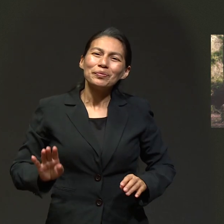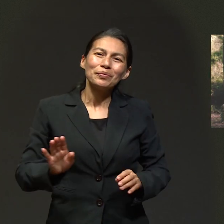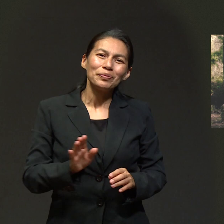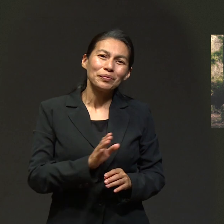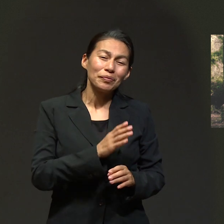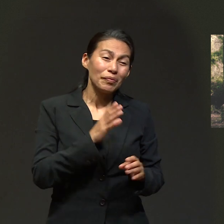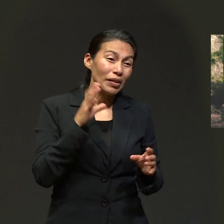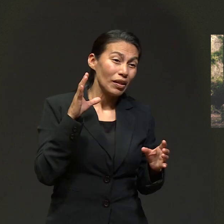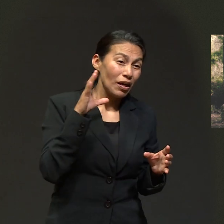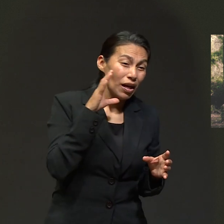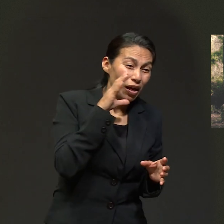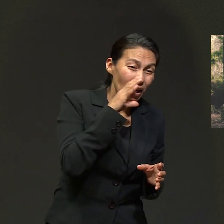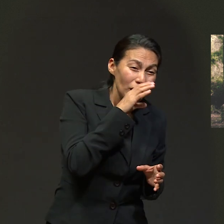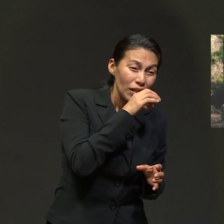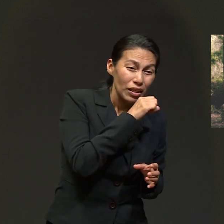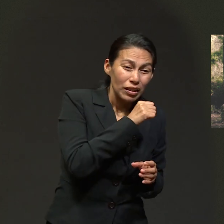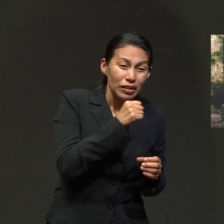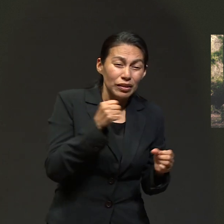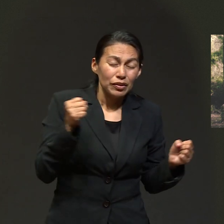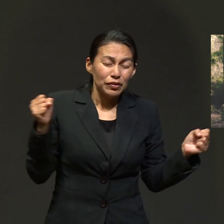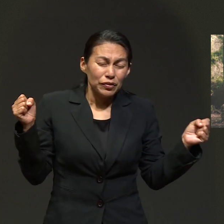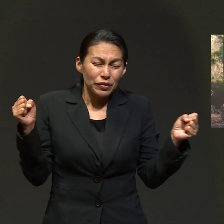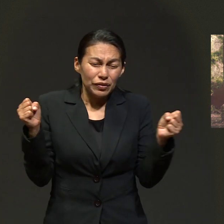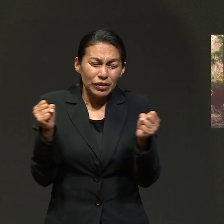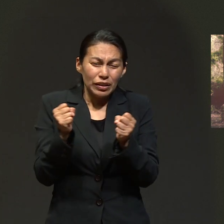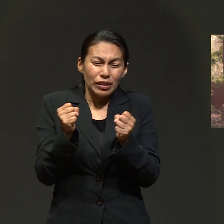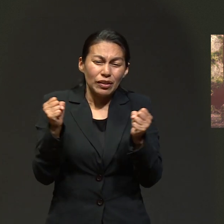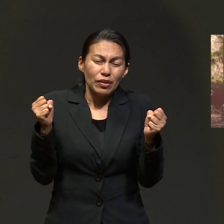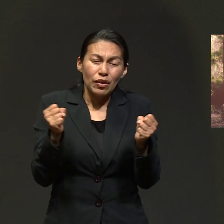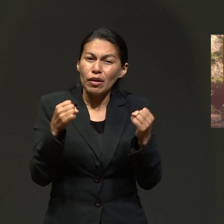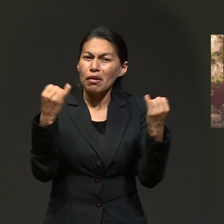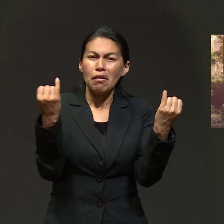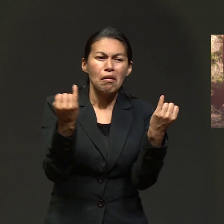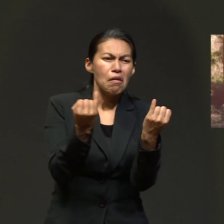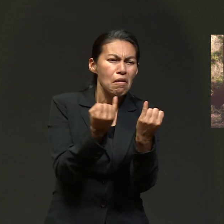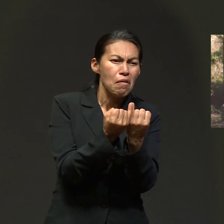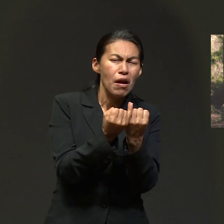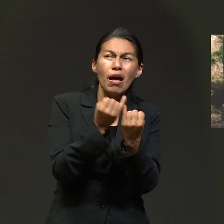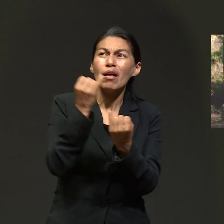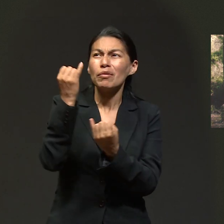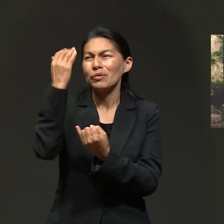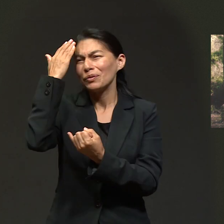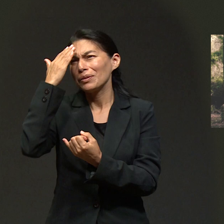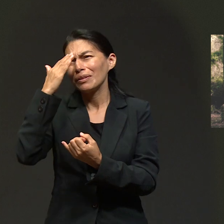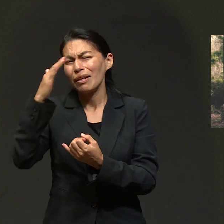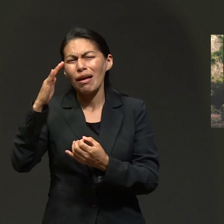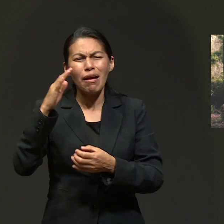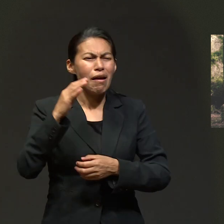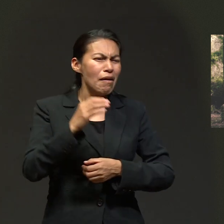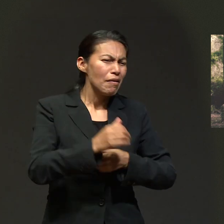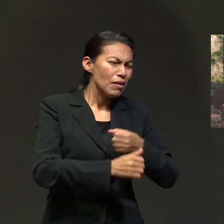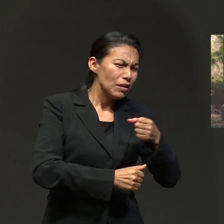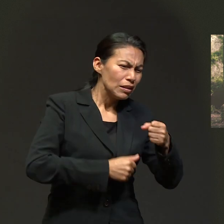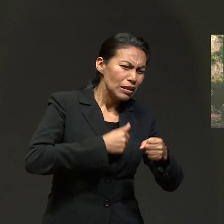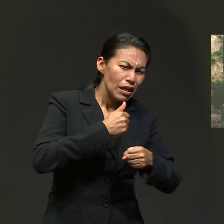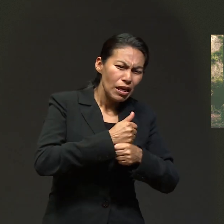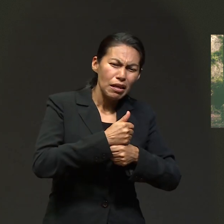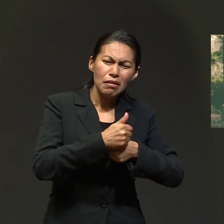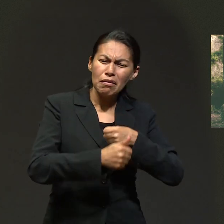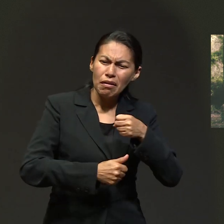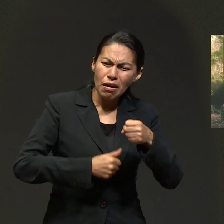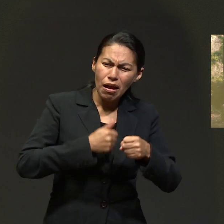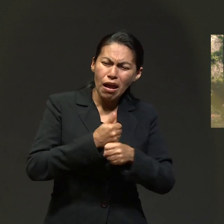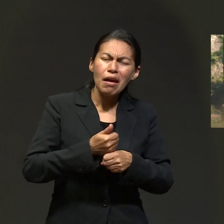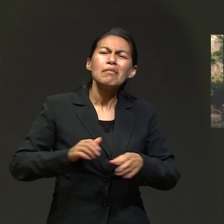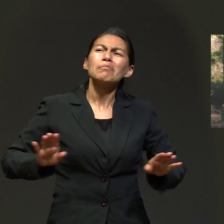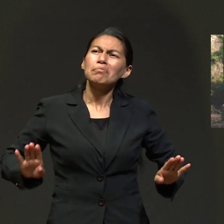Todo tiene su tiempo, como el frío